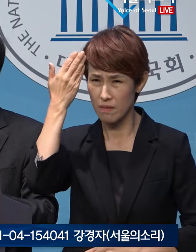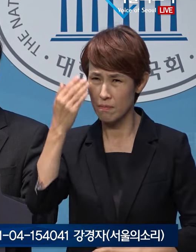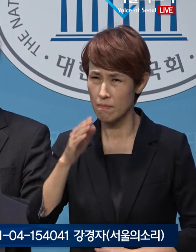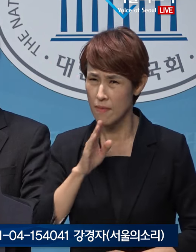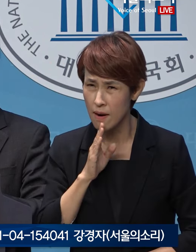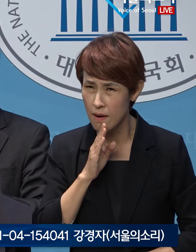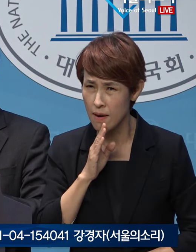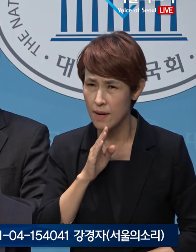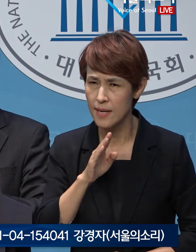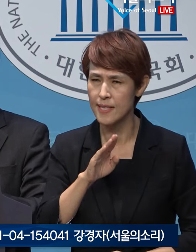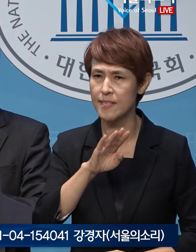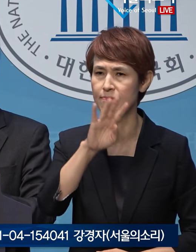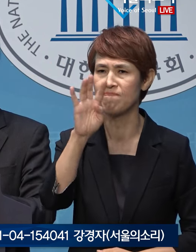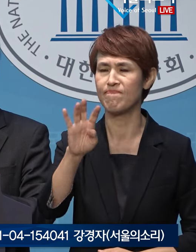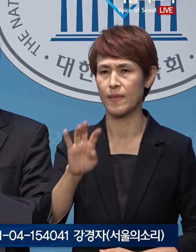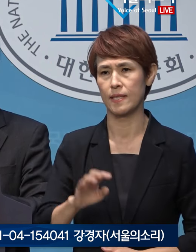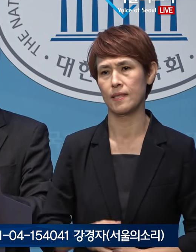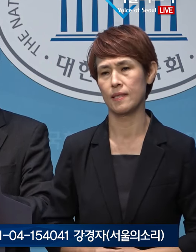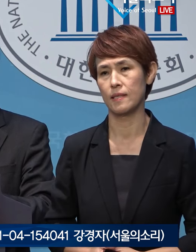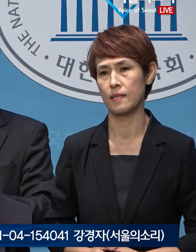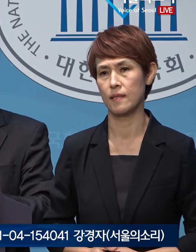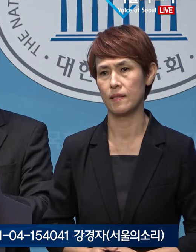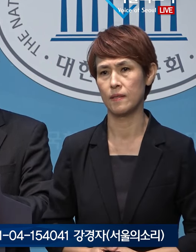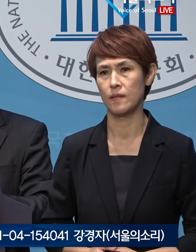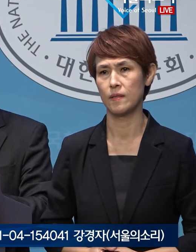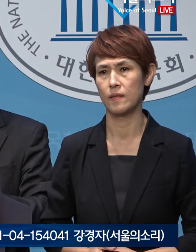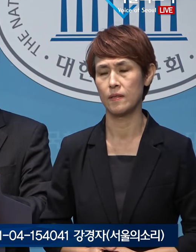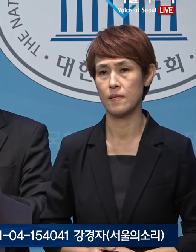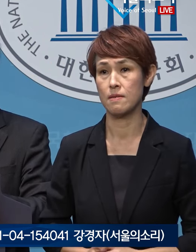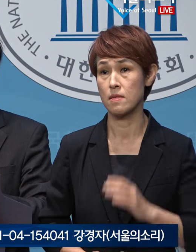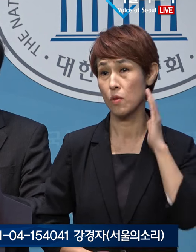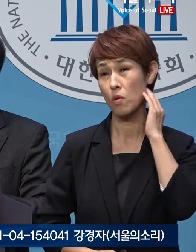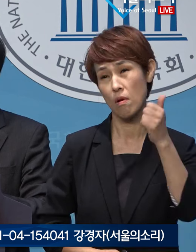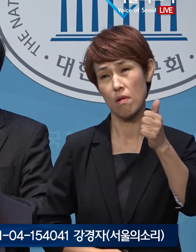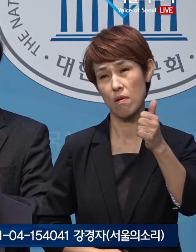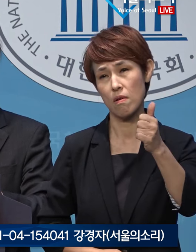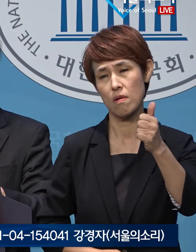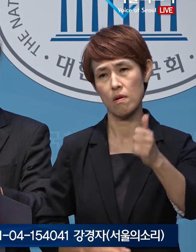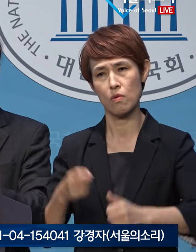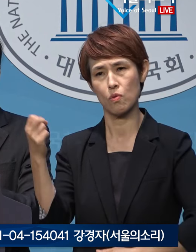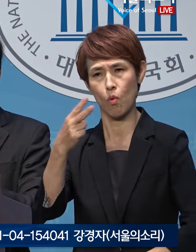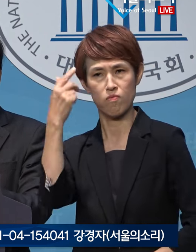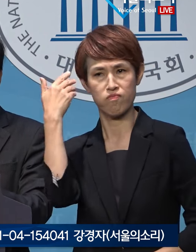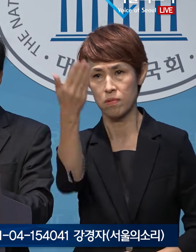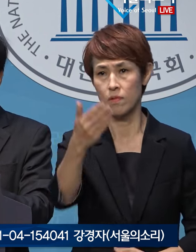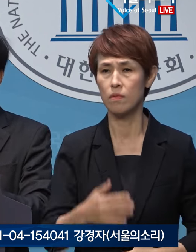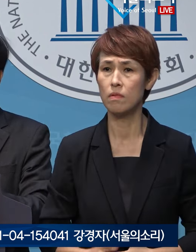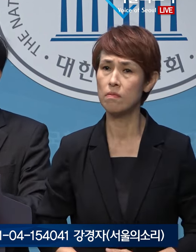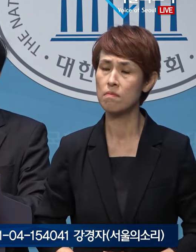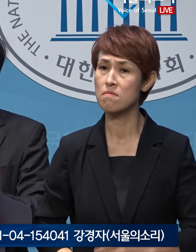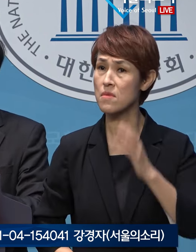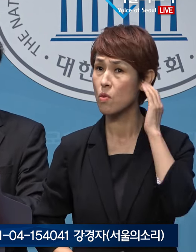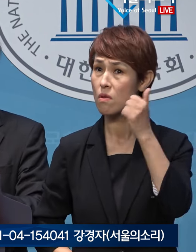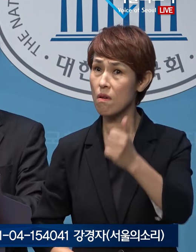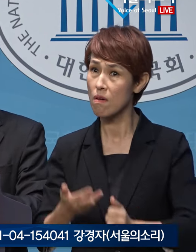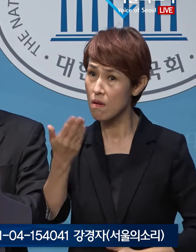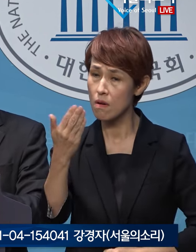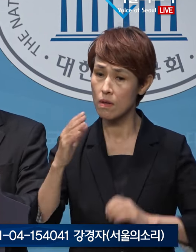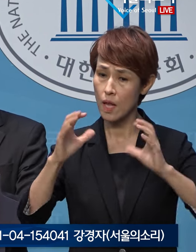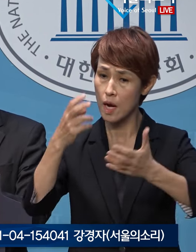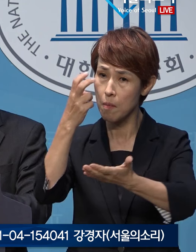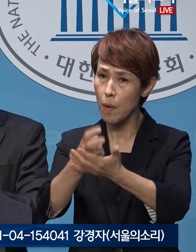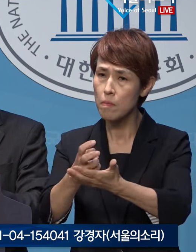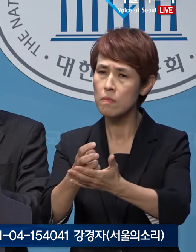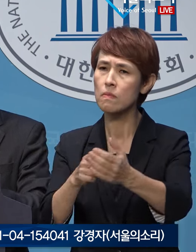상식입니까? 이제 대통령에게 다시 묻습니다. 대통령에게 헌법이란